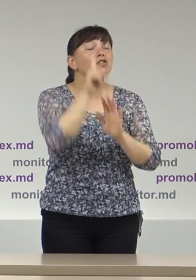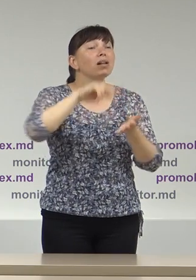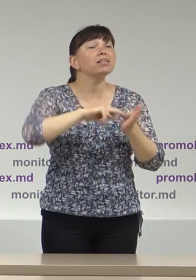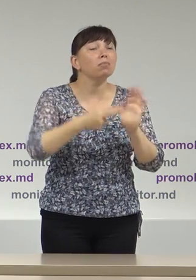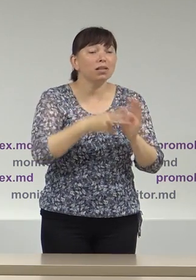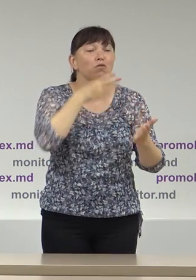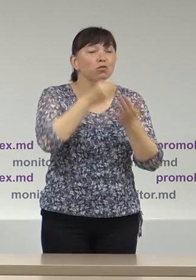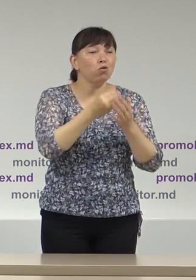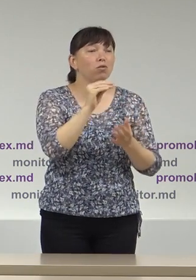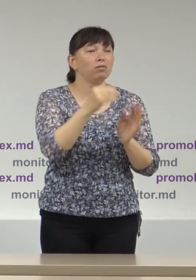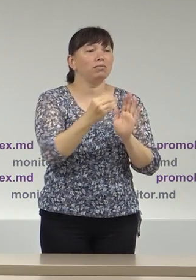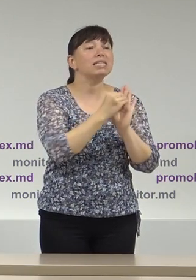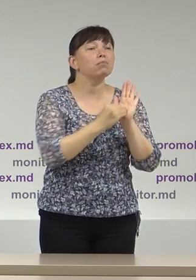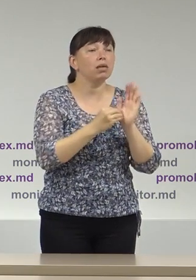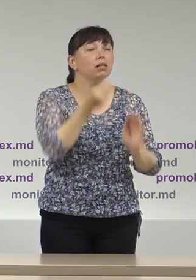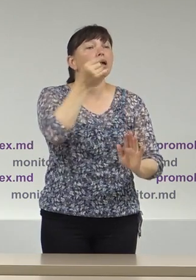bugetul său.